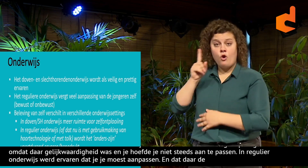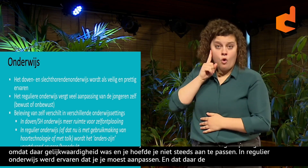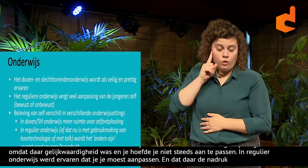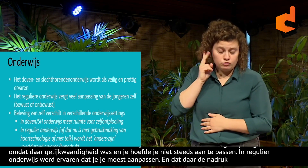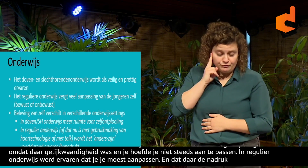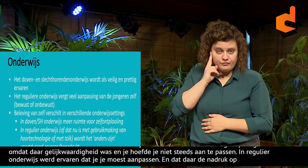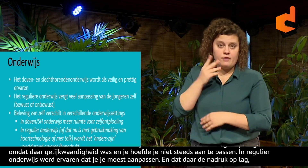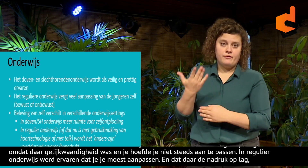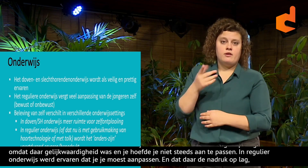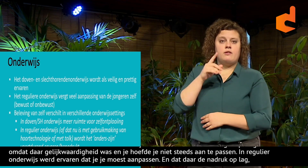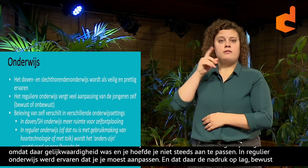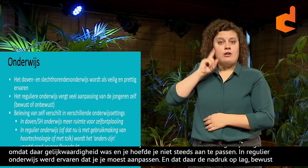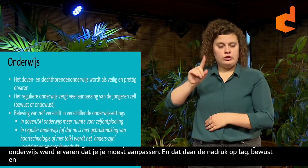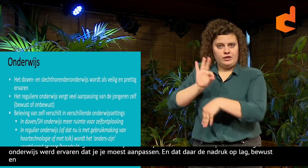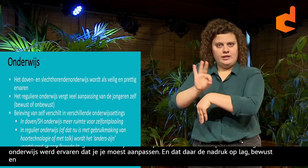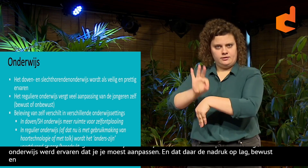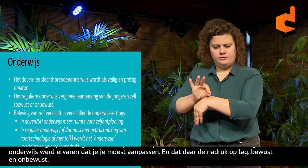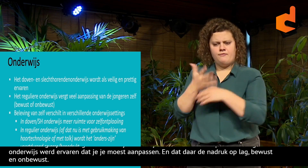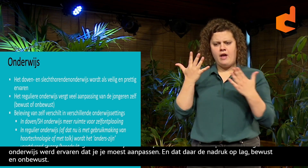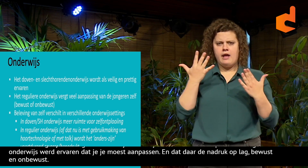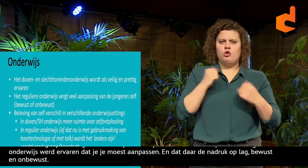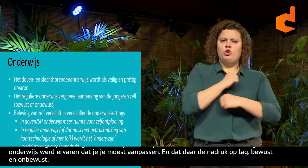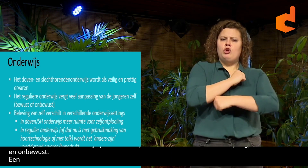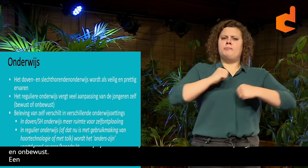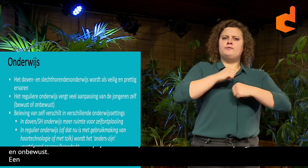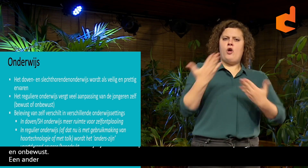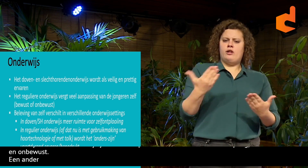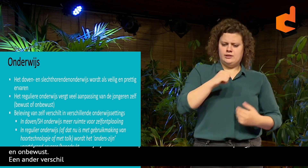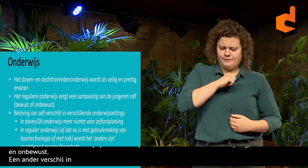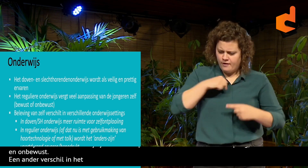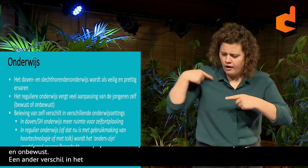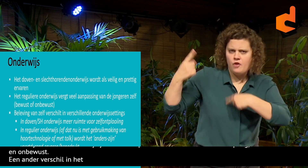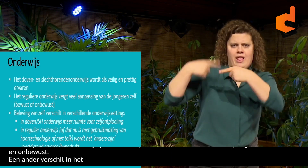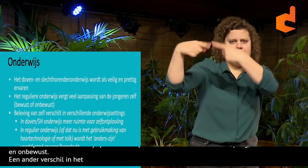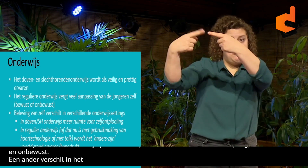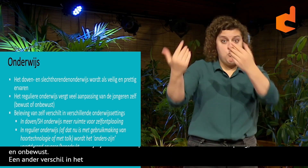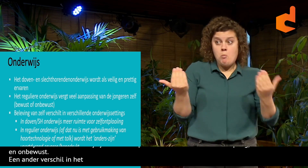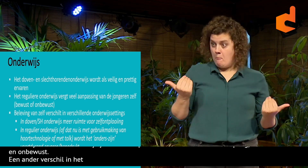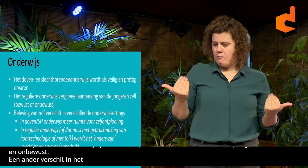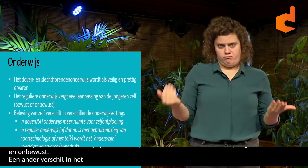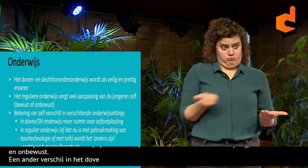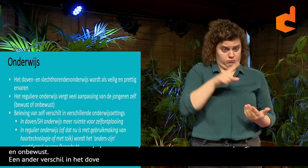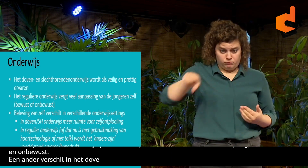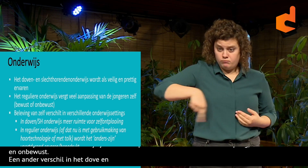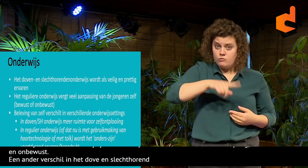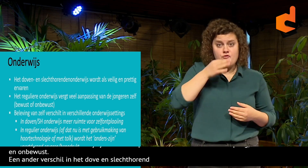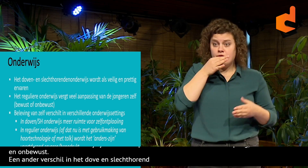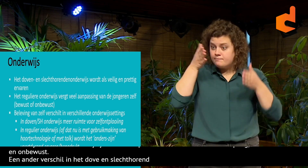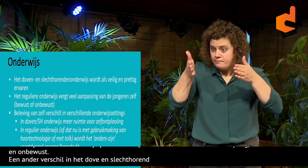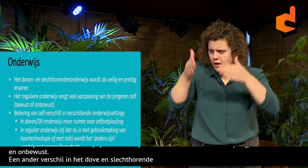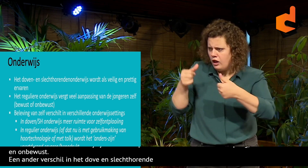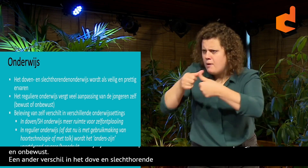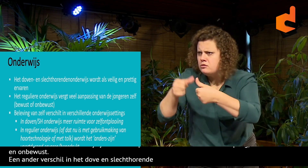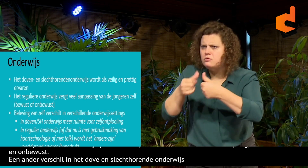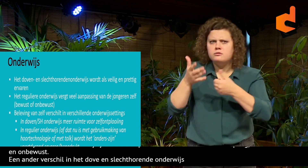Een ander verschil is dat in het dove of slechthorende onderwijs, de ruimte was voor individuele ontwikkeling.